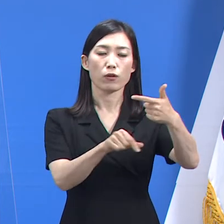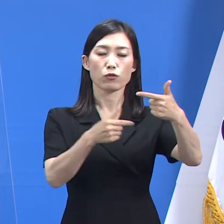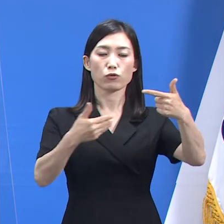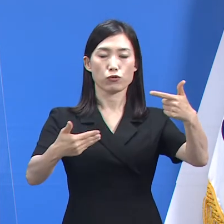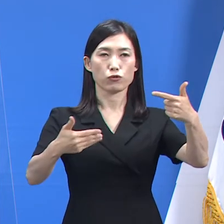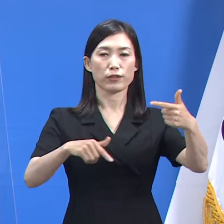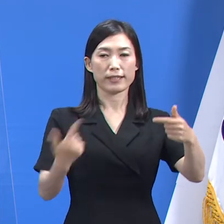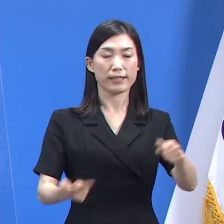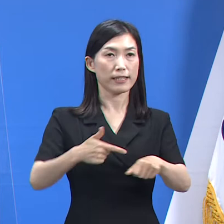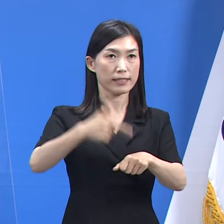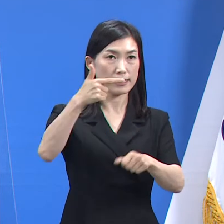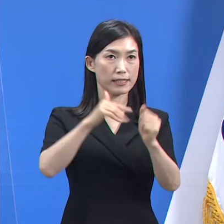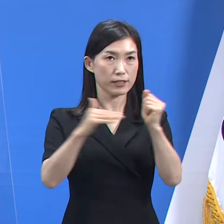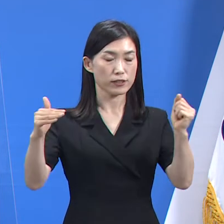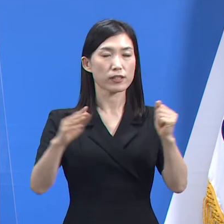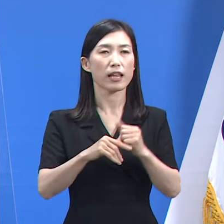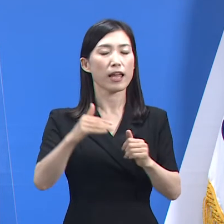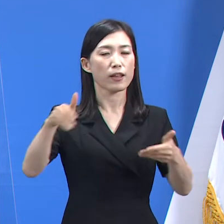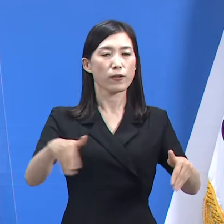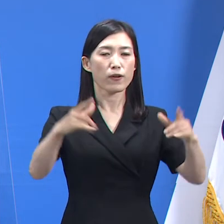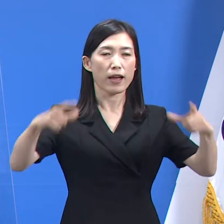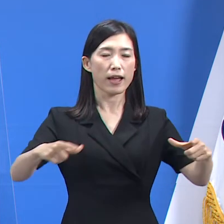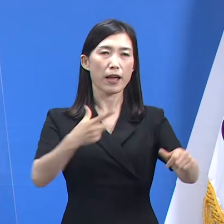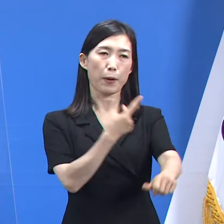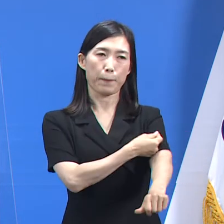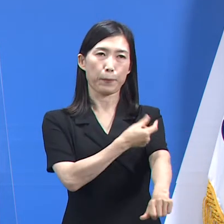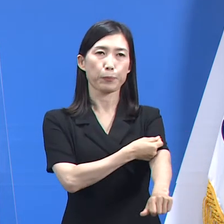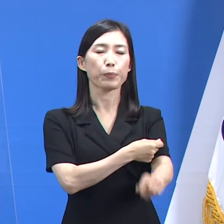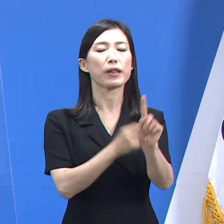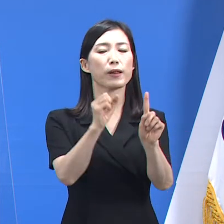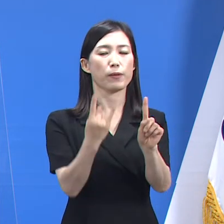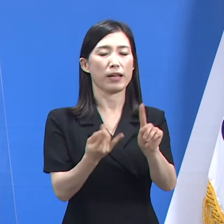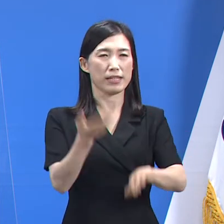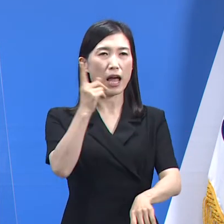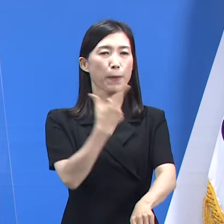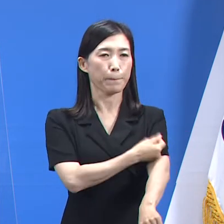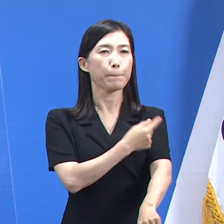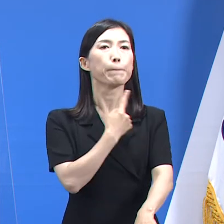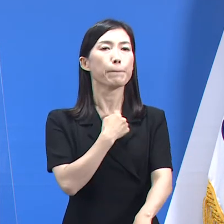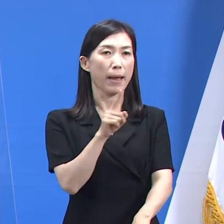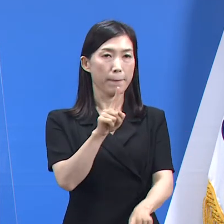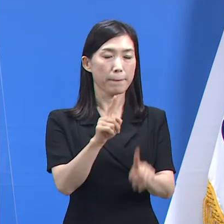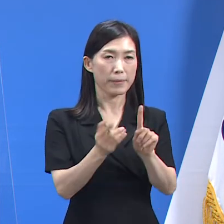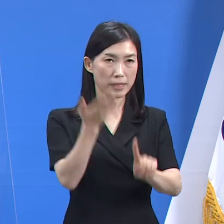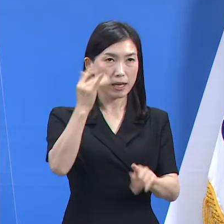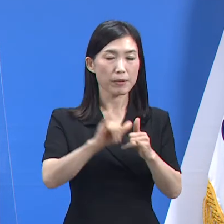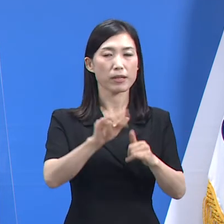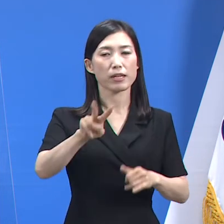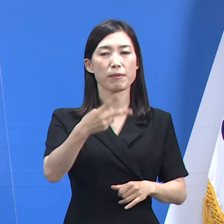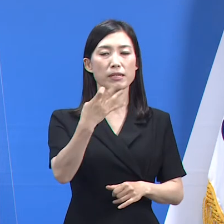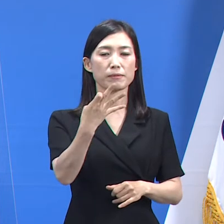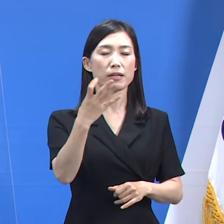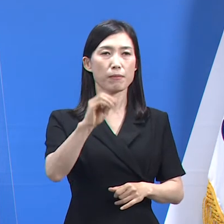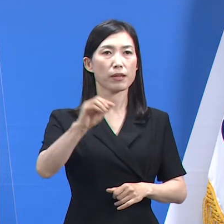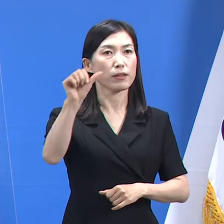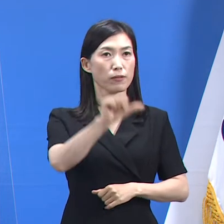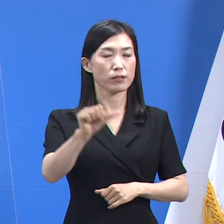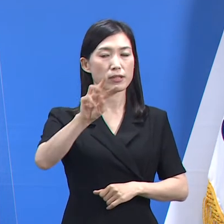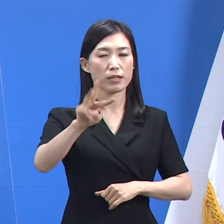18시 기준 도내에서 코로나19 예방접종을 1회 이상 받은 사람은 총 214만 5